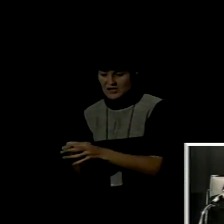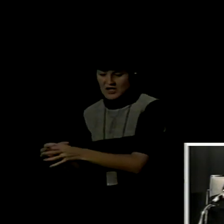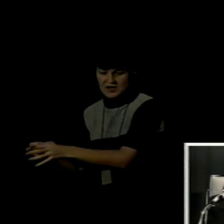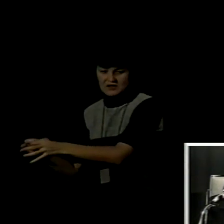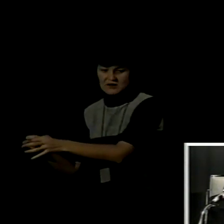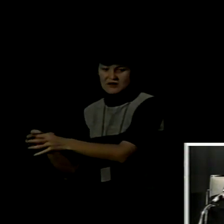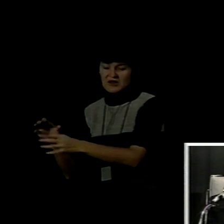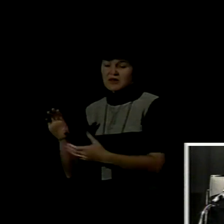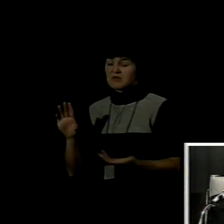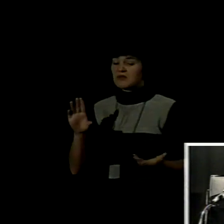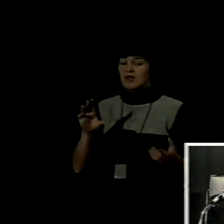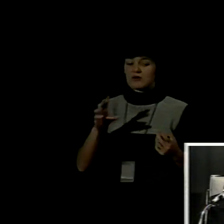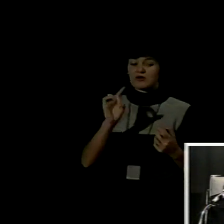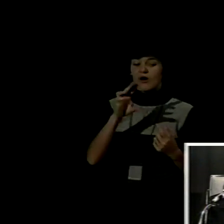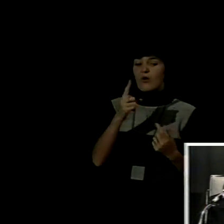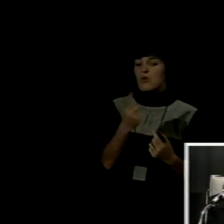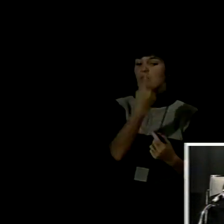multietnica que hay en el país.